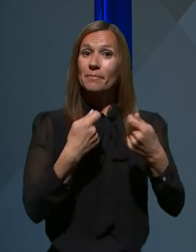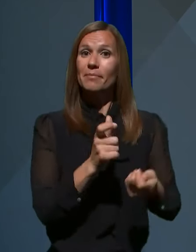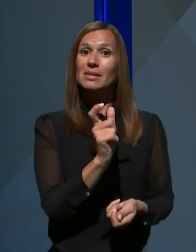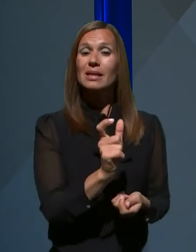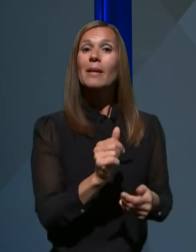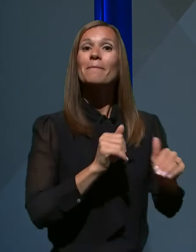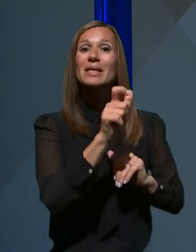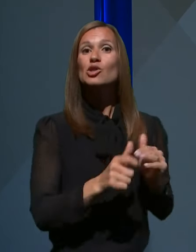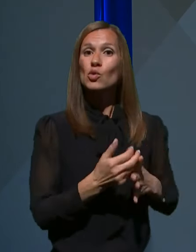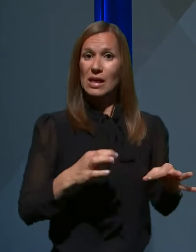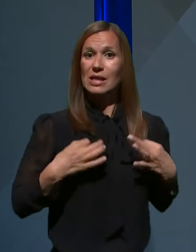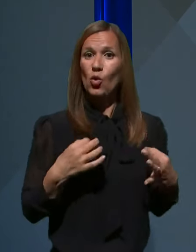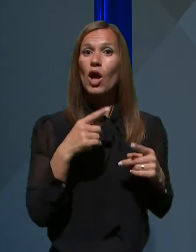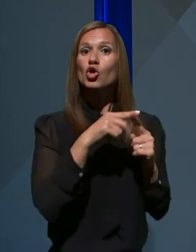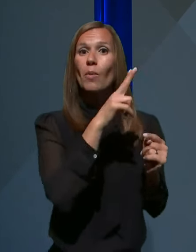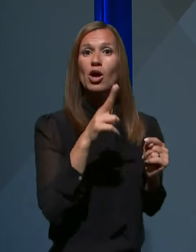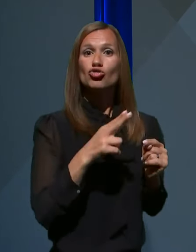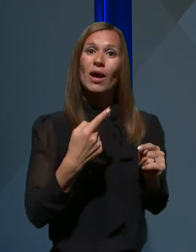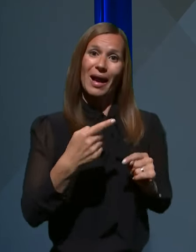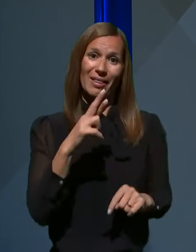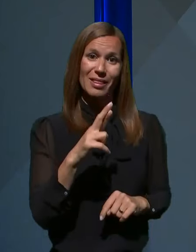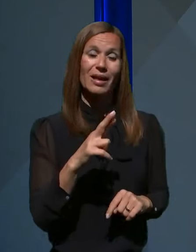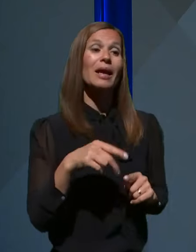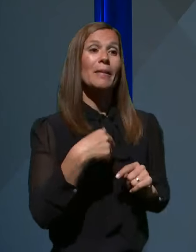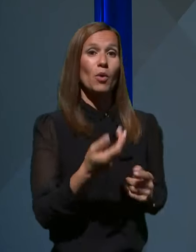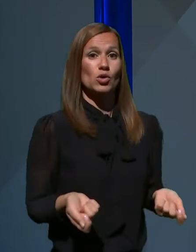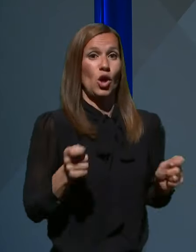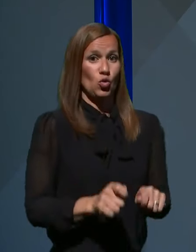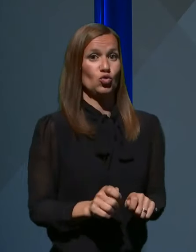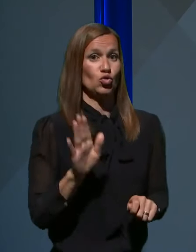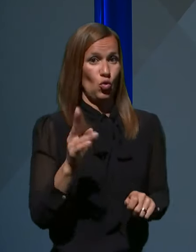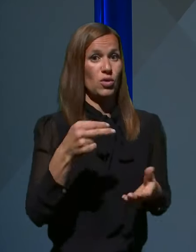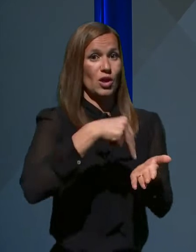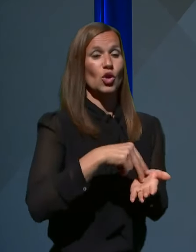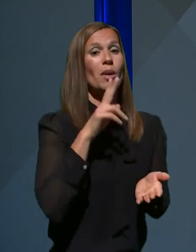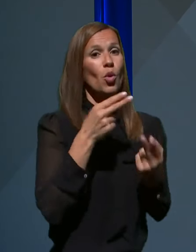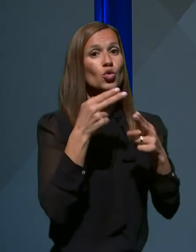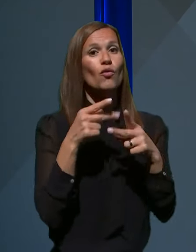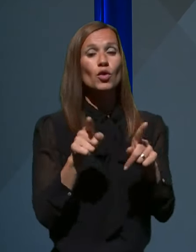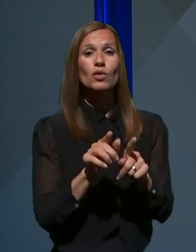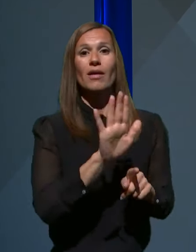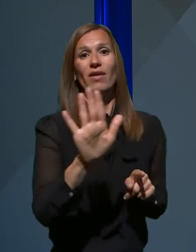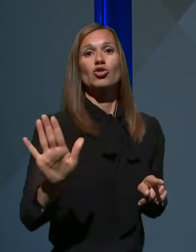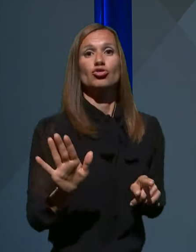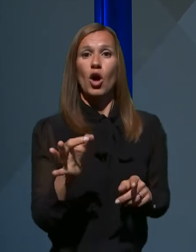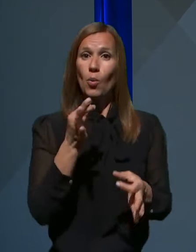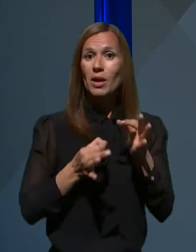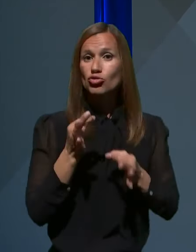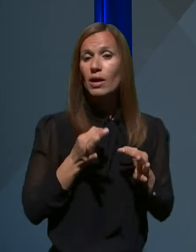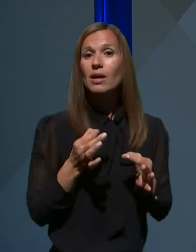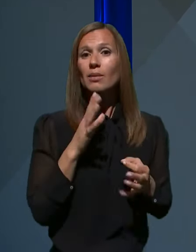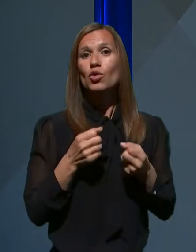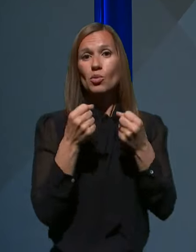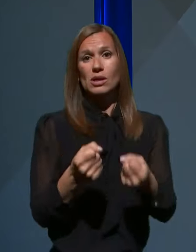zdravje Tomašu Gantarju, ki bo po koncu svojega nastopa odgovoril tudi na vprašanja, ki bo do zastavljanja